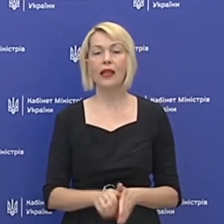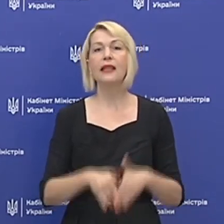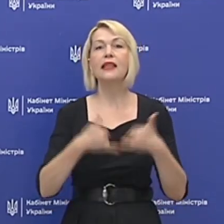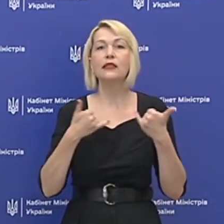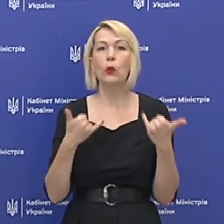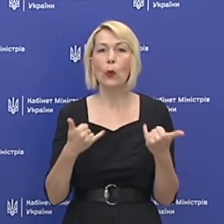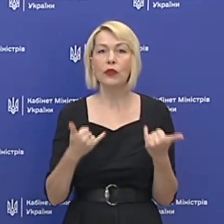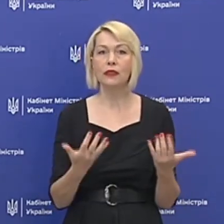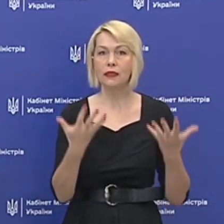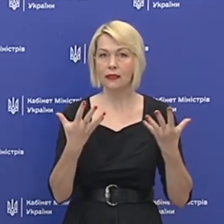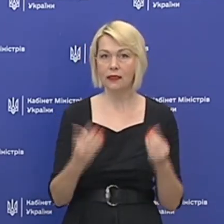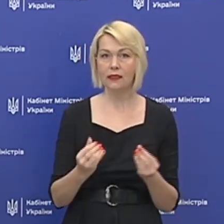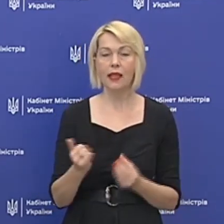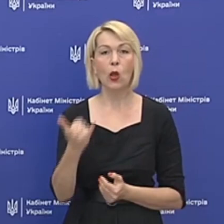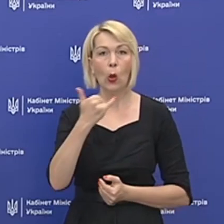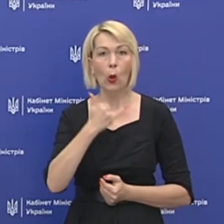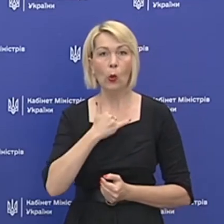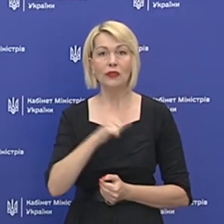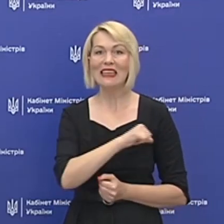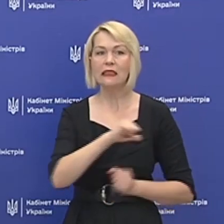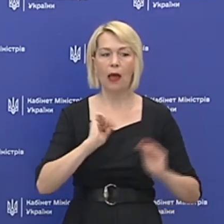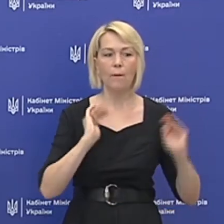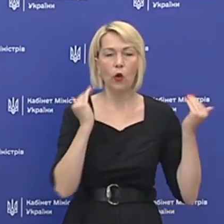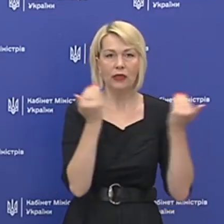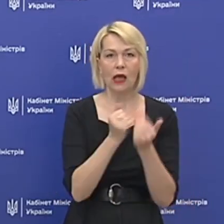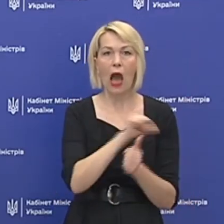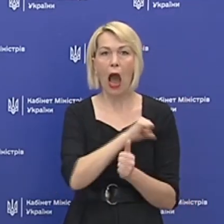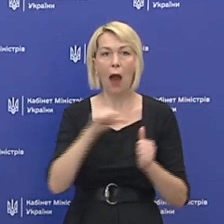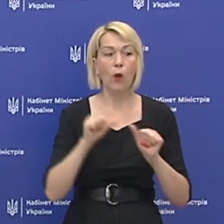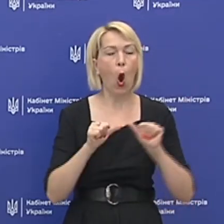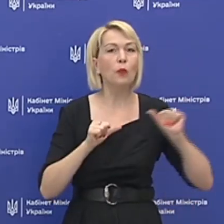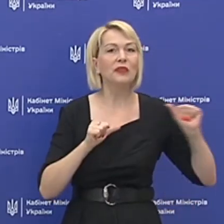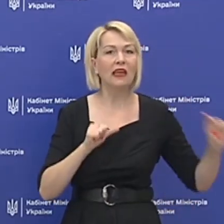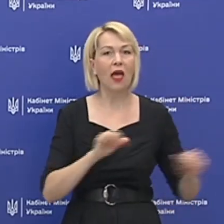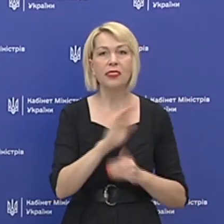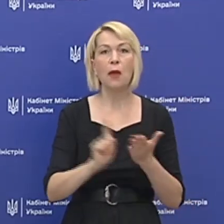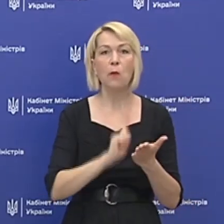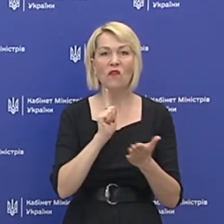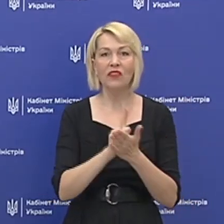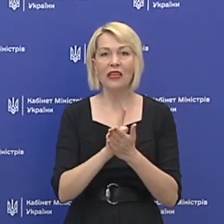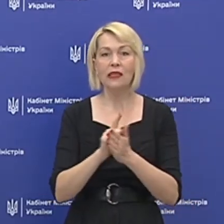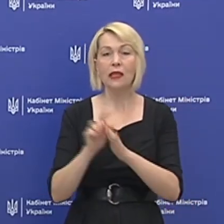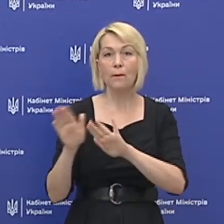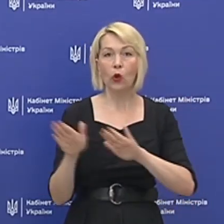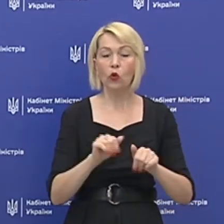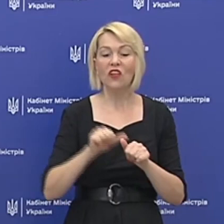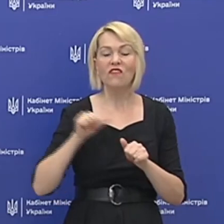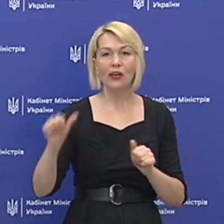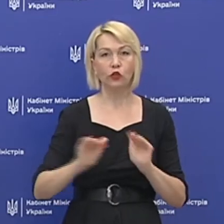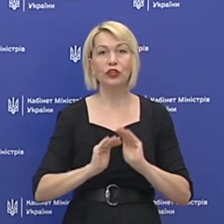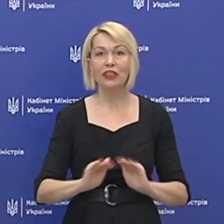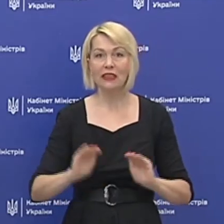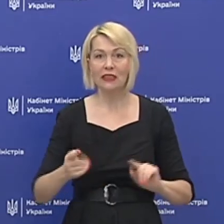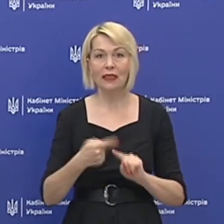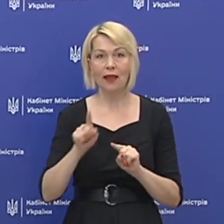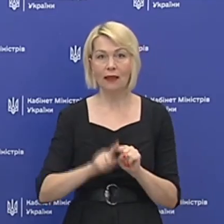сьогоднішній день в нас самоізоляція або обсервація не повинна проходити виключно діти,